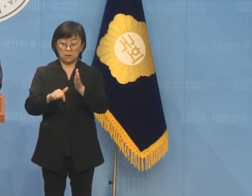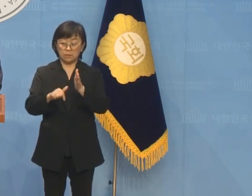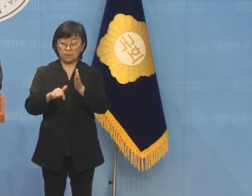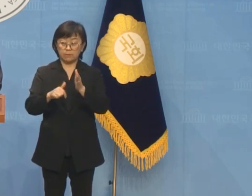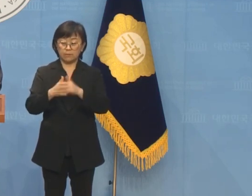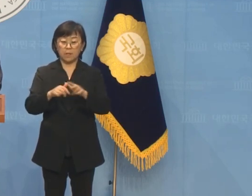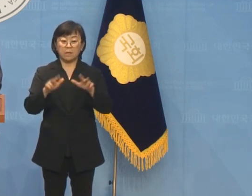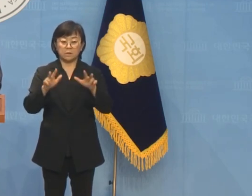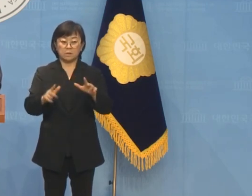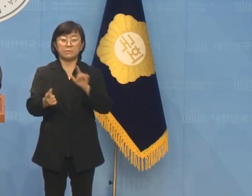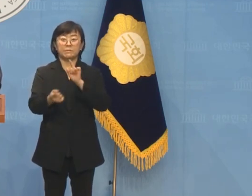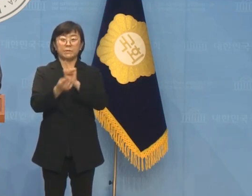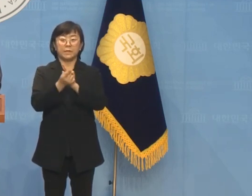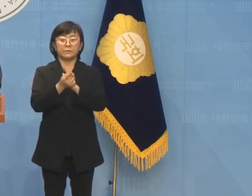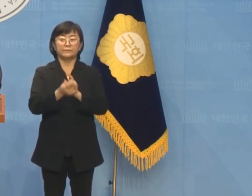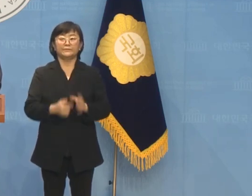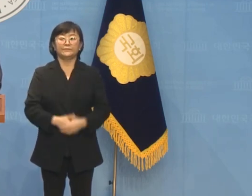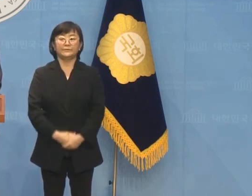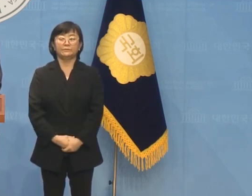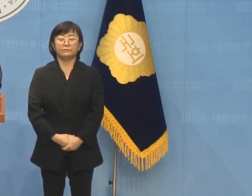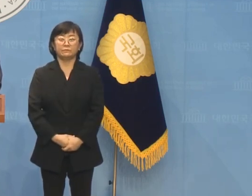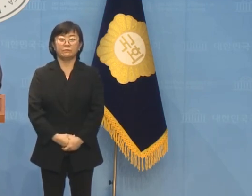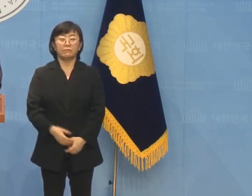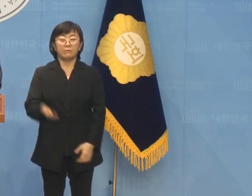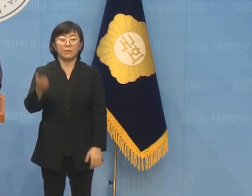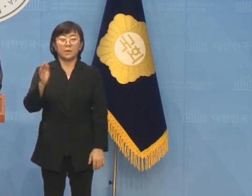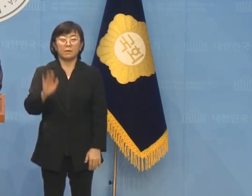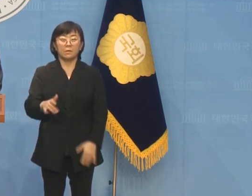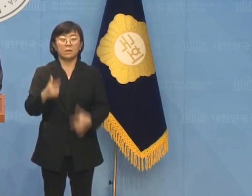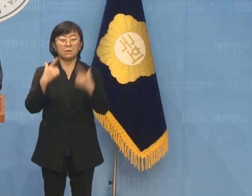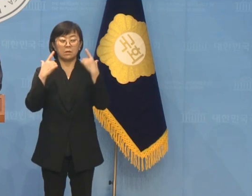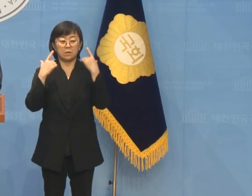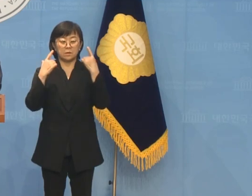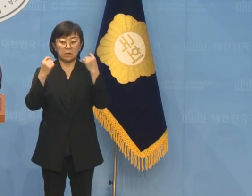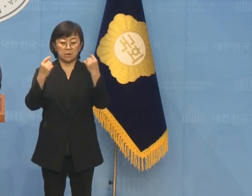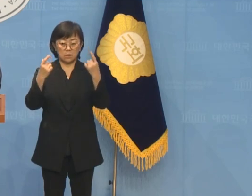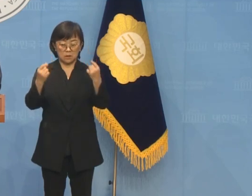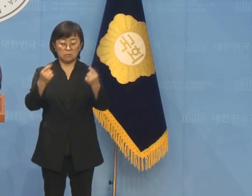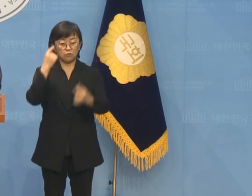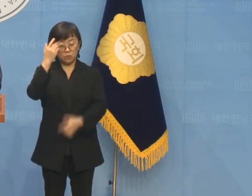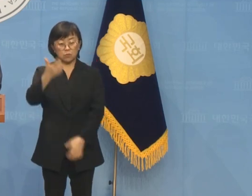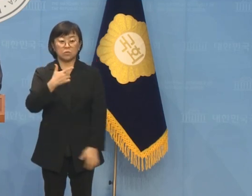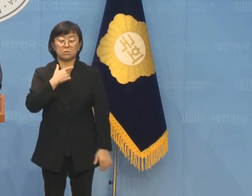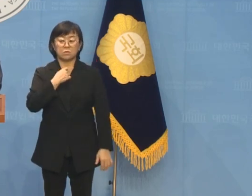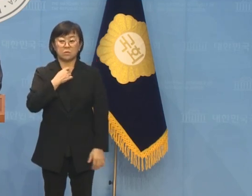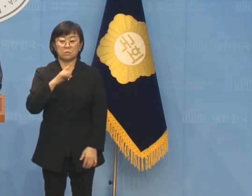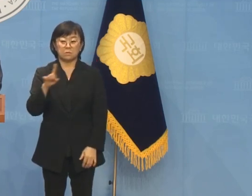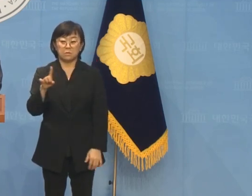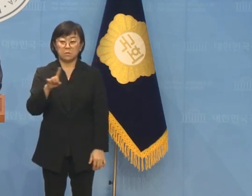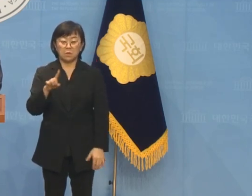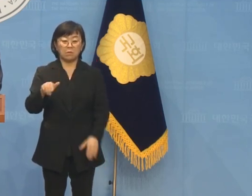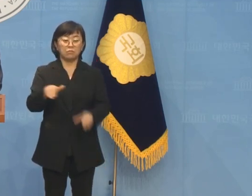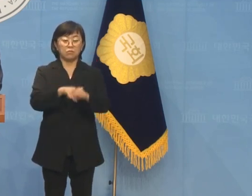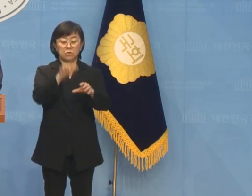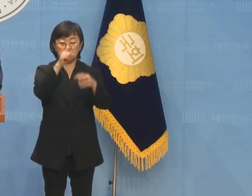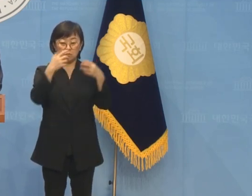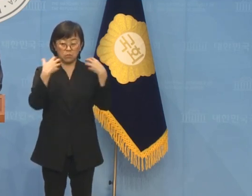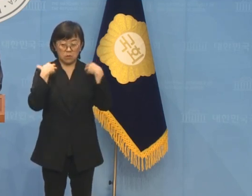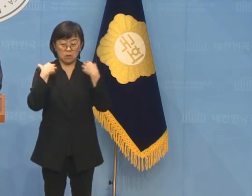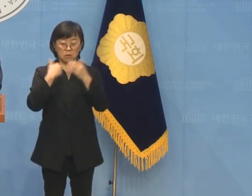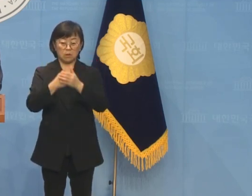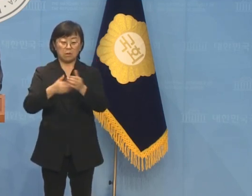지금 맞이하고 있습니다. 하지만 여전히 묻고는 싶습니다. 문재인 정권의